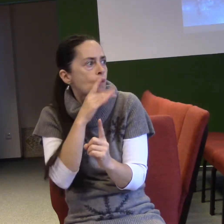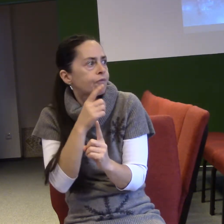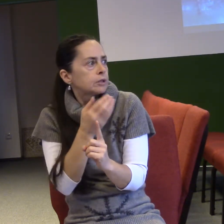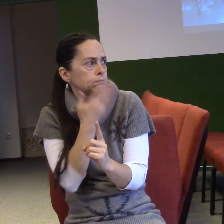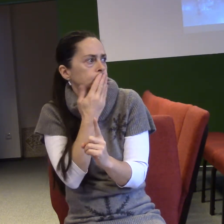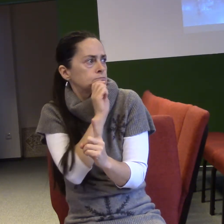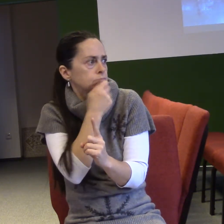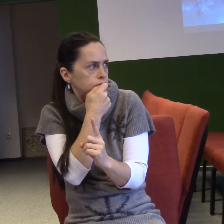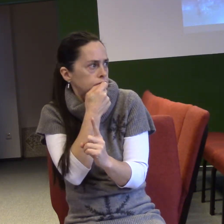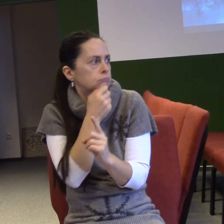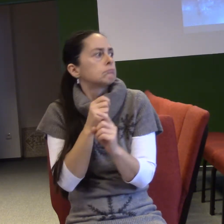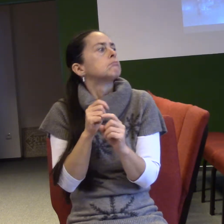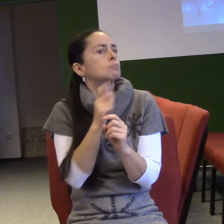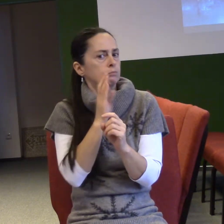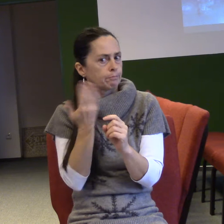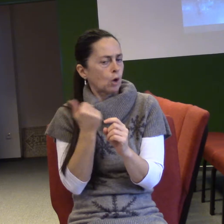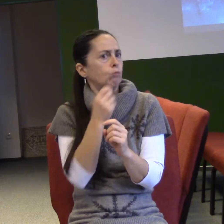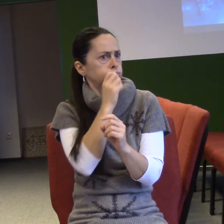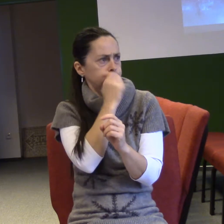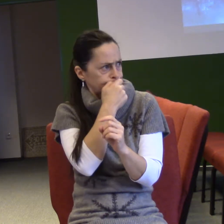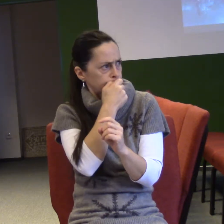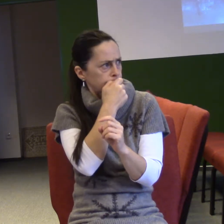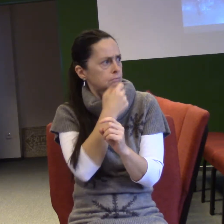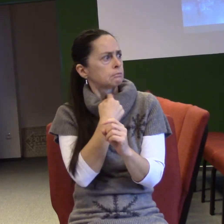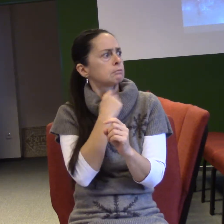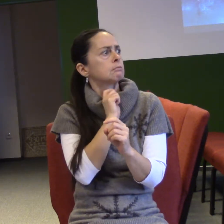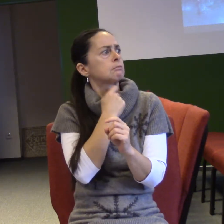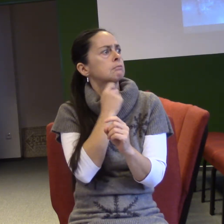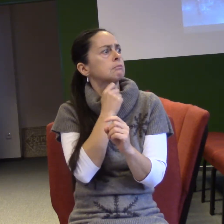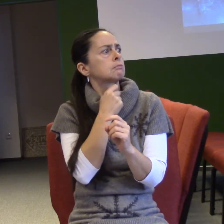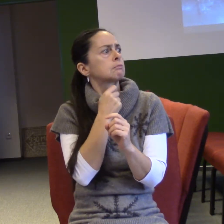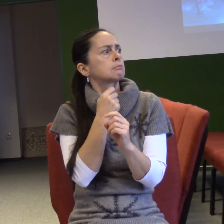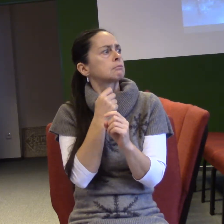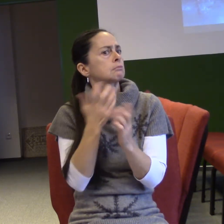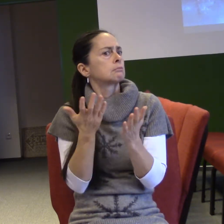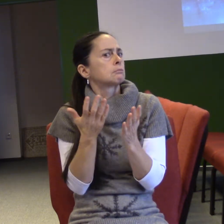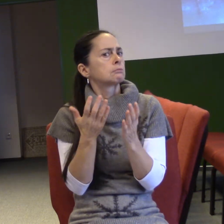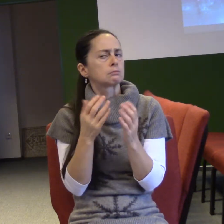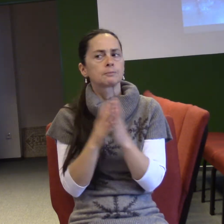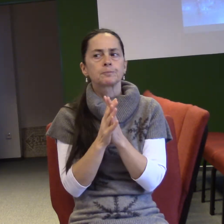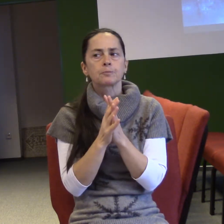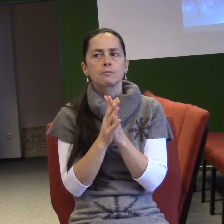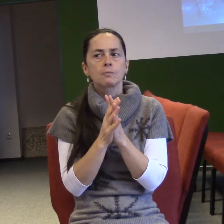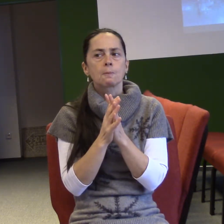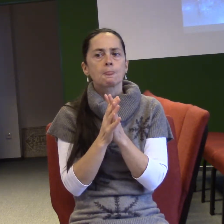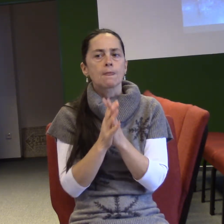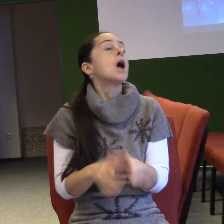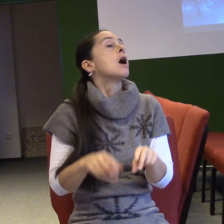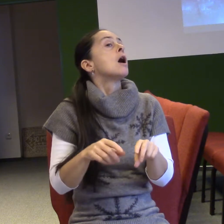Zůstával totiž v němí a dorozumíval se s nimi posunky. Když skončil týden jeho chrámové služby, vrátil se